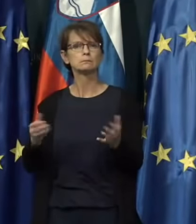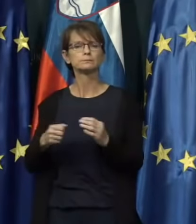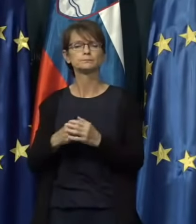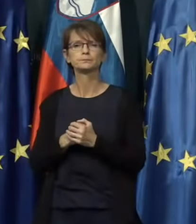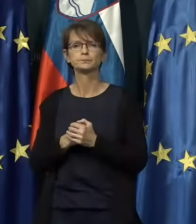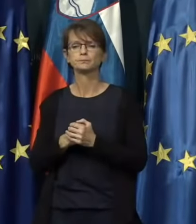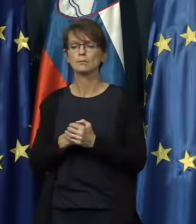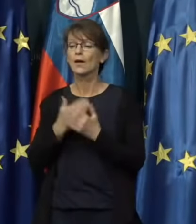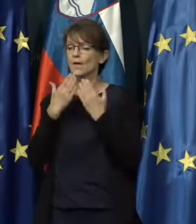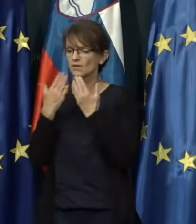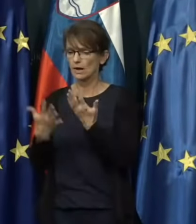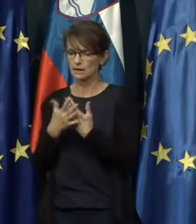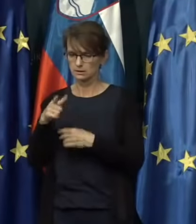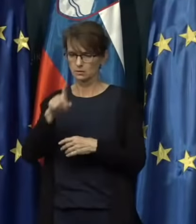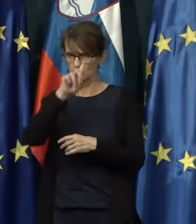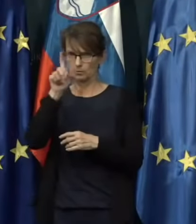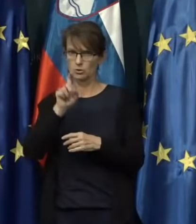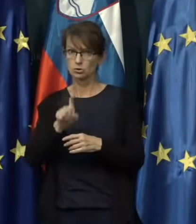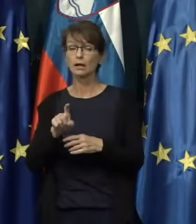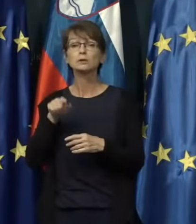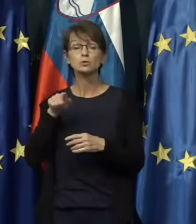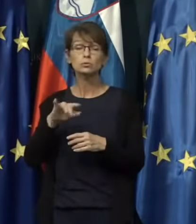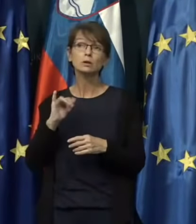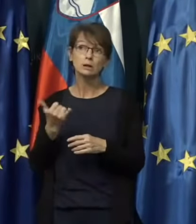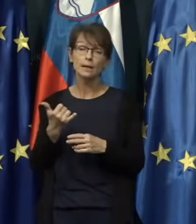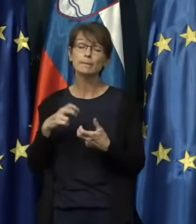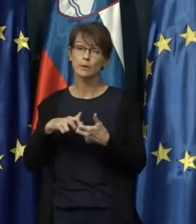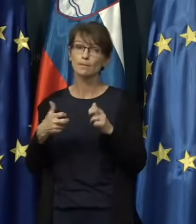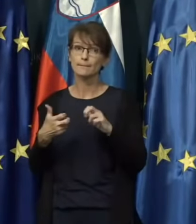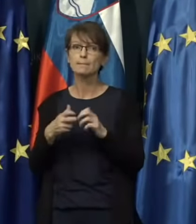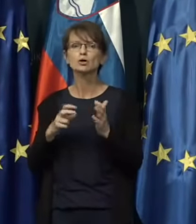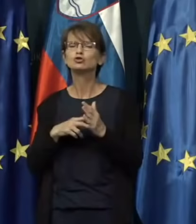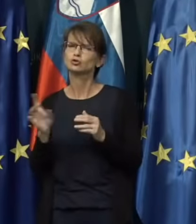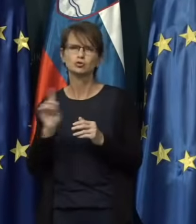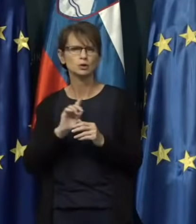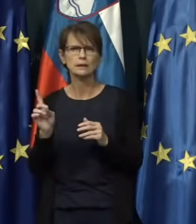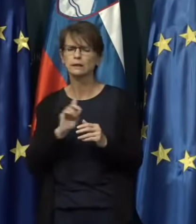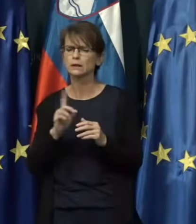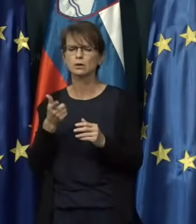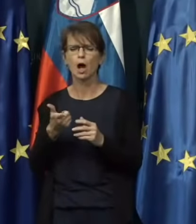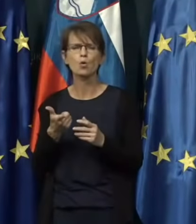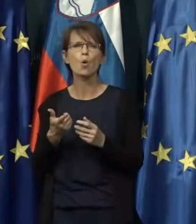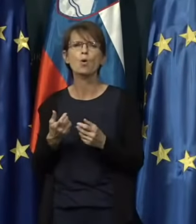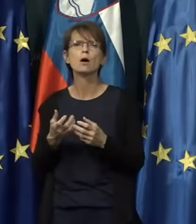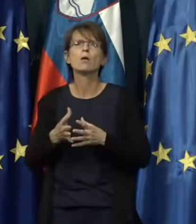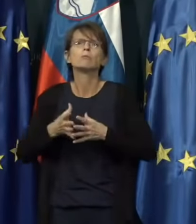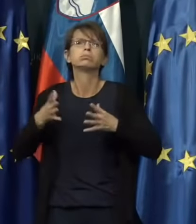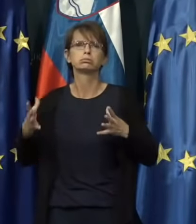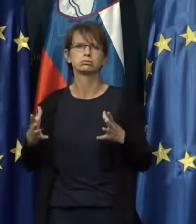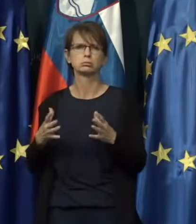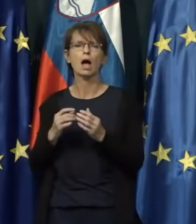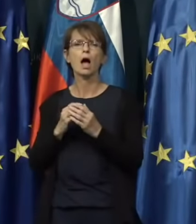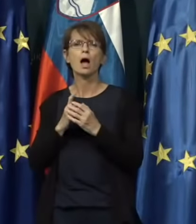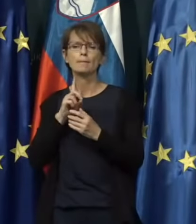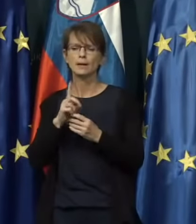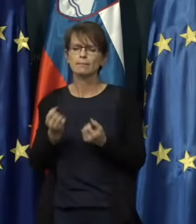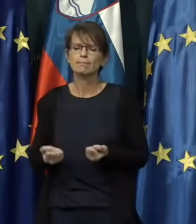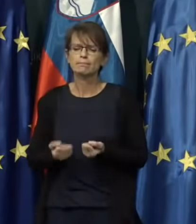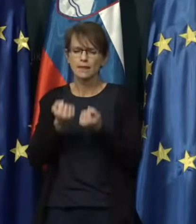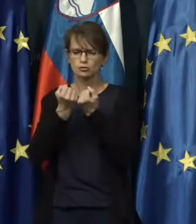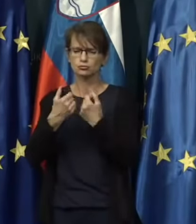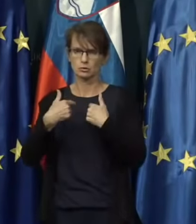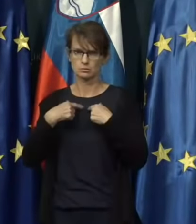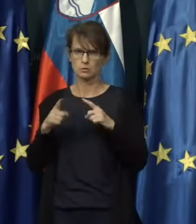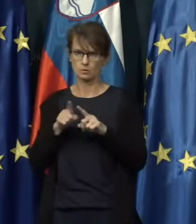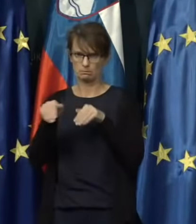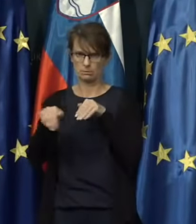Ja, hvala za to vprašanje. To verjetno je realen problem, ni še tako obsežen. Težko pa jaz kot